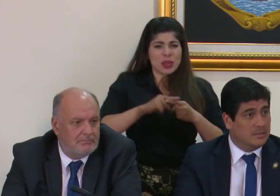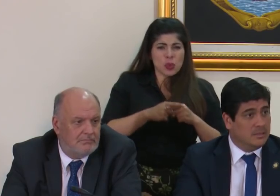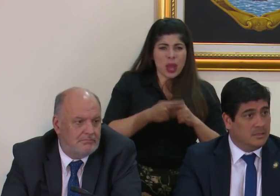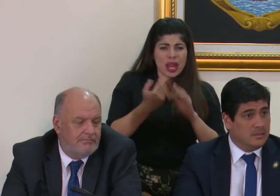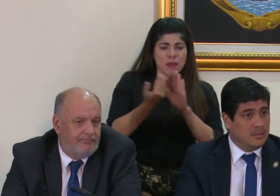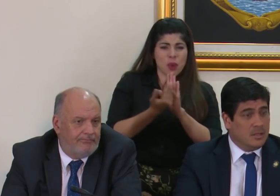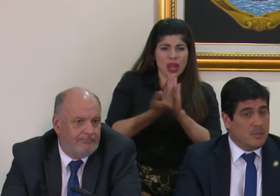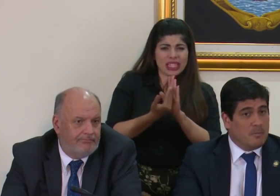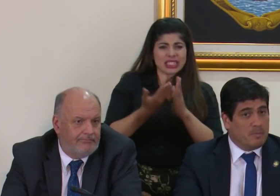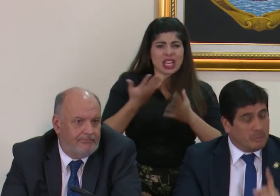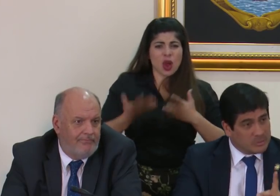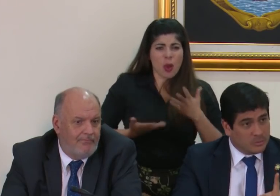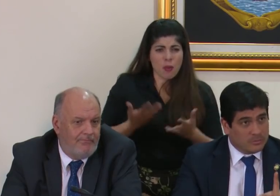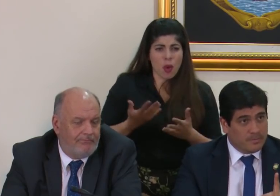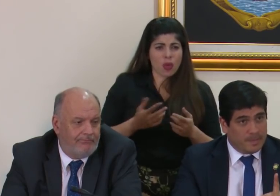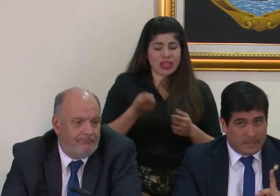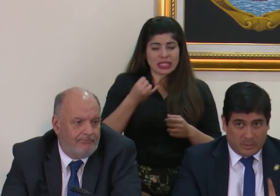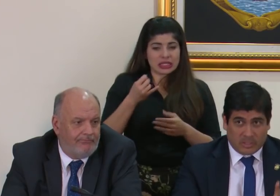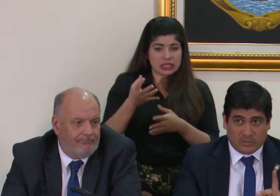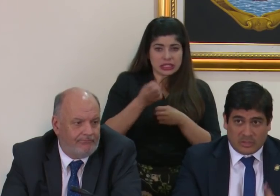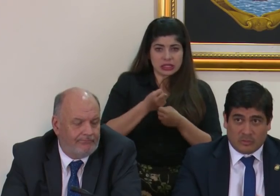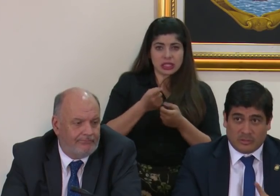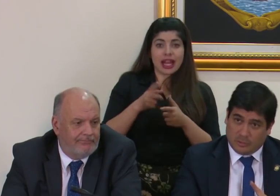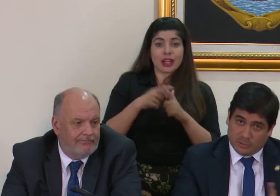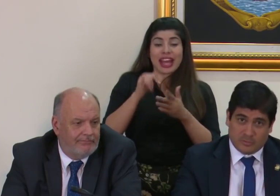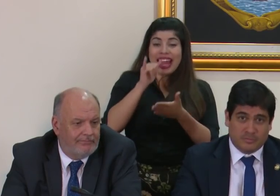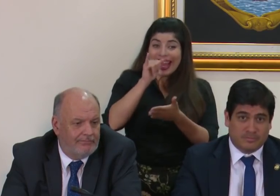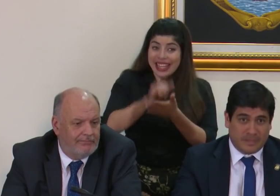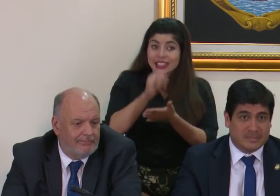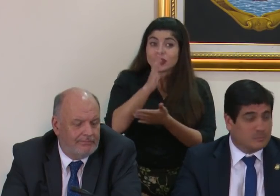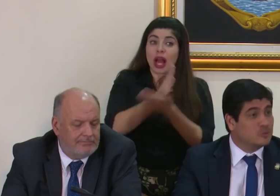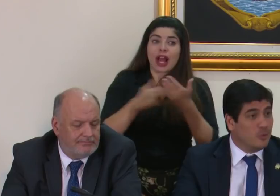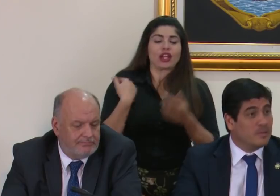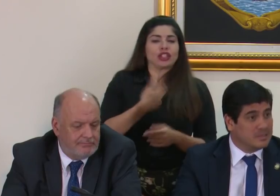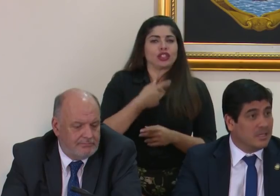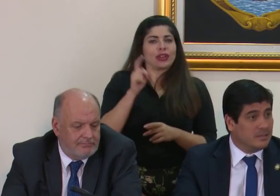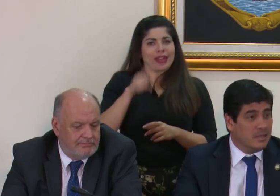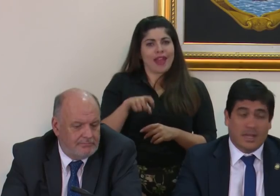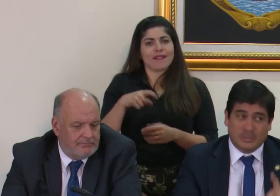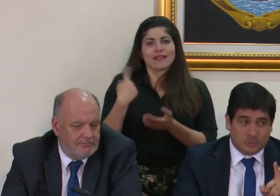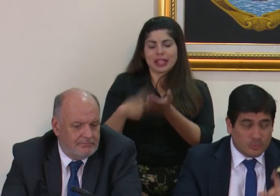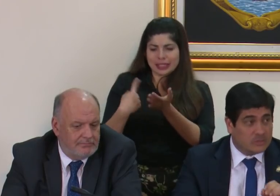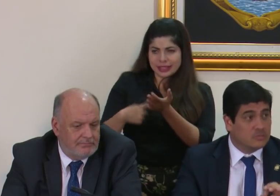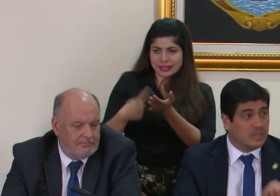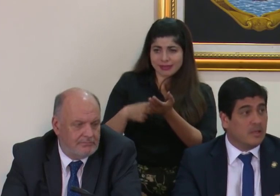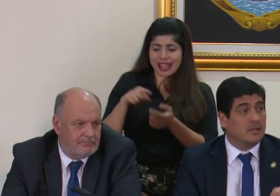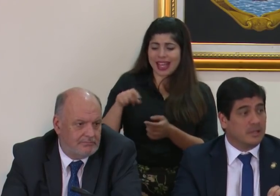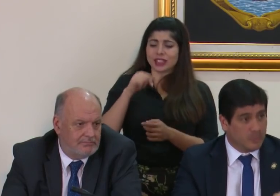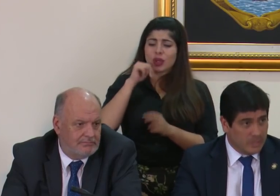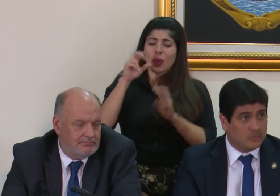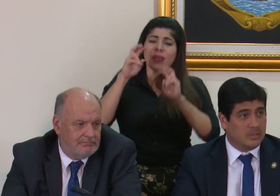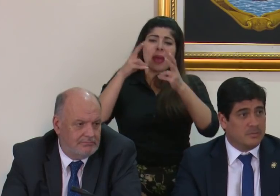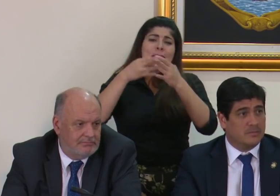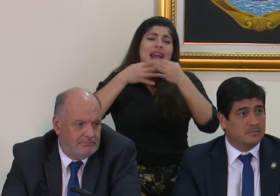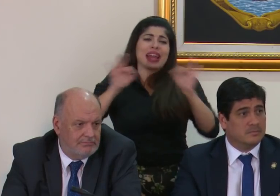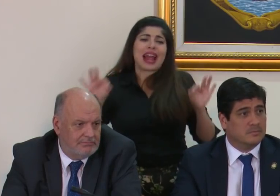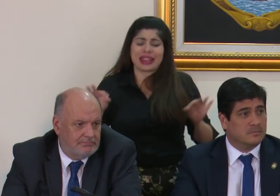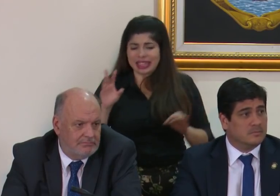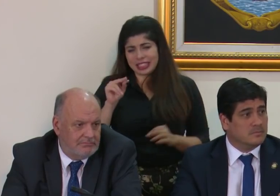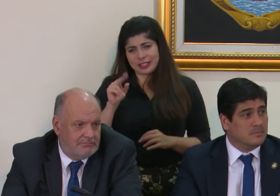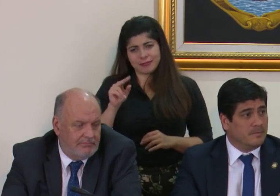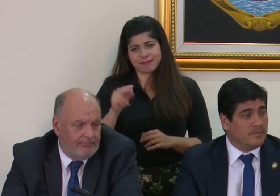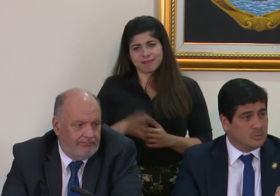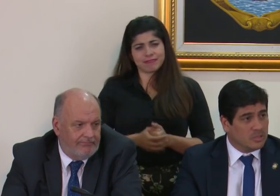molesta pero esto y creo que eso es algo que todos merecemos conversar esto no es un tema gratuito también